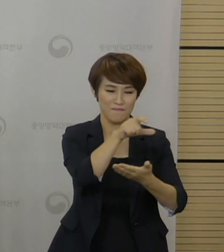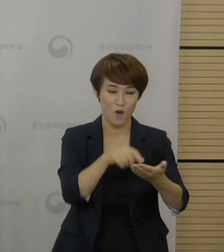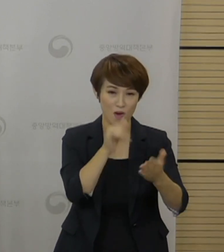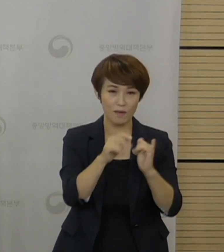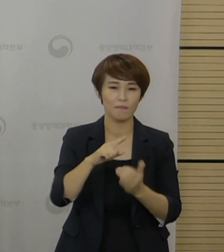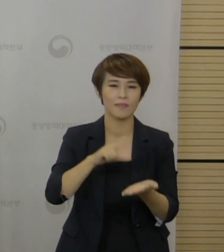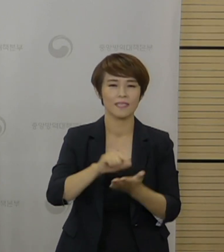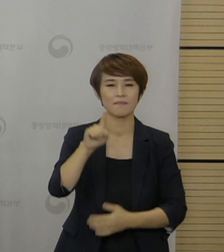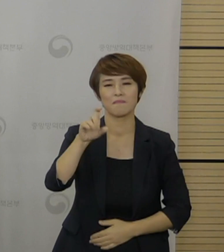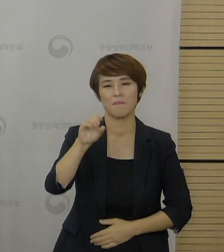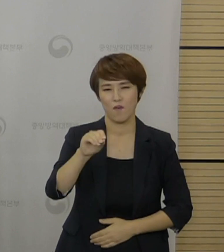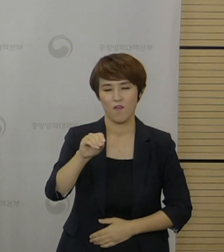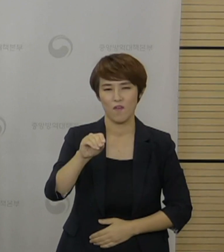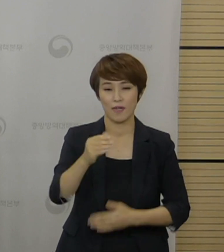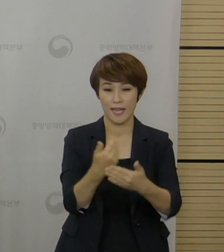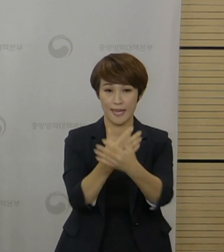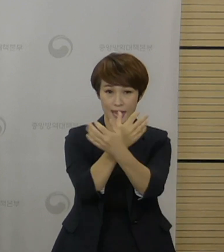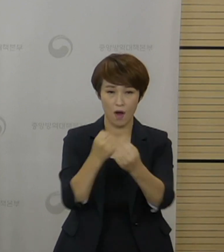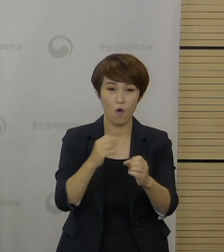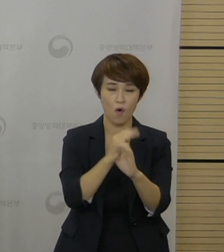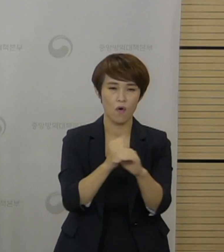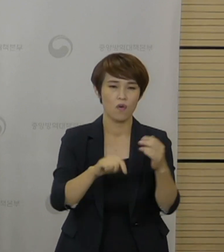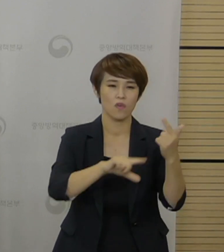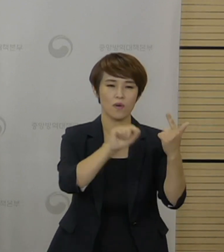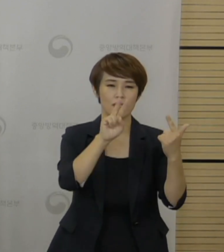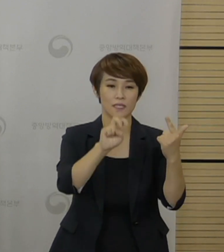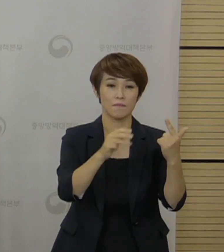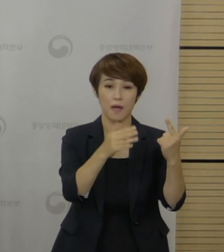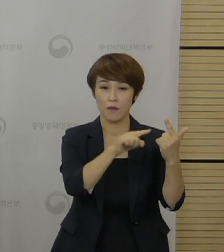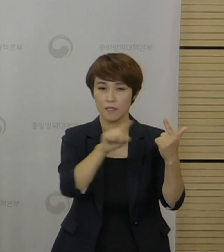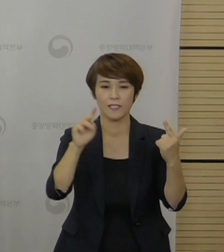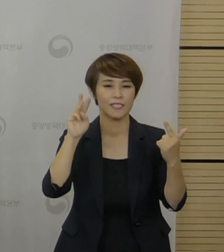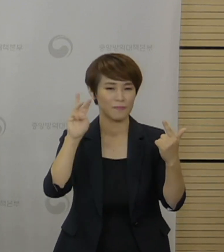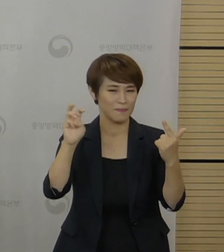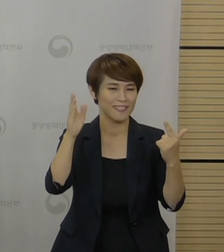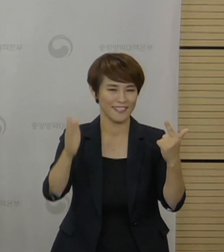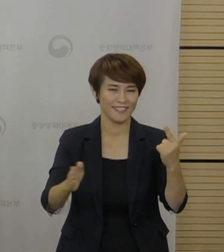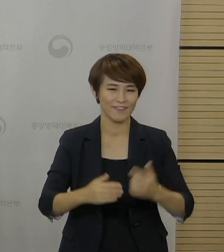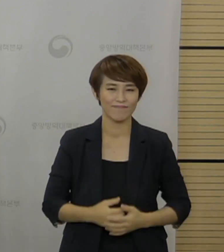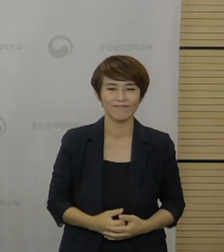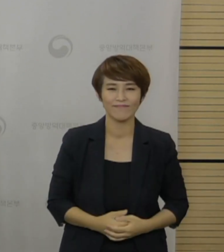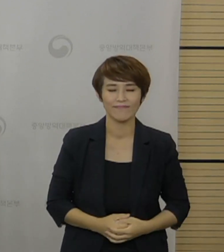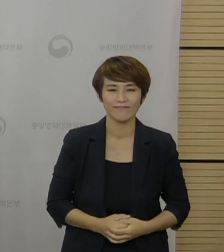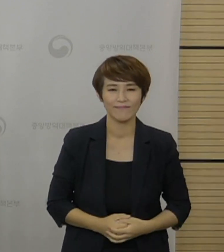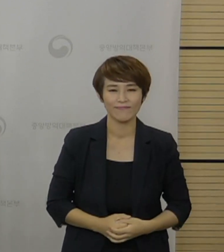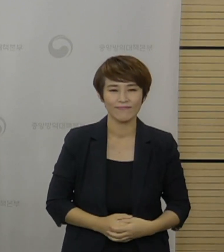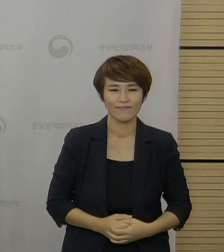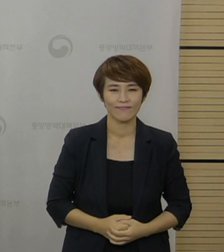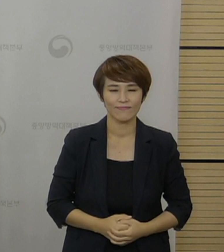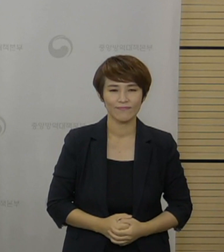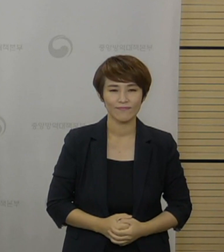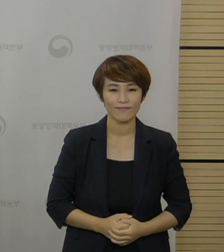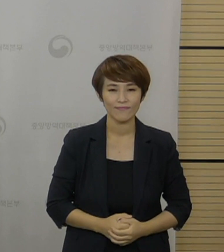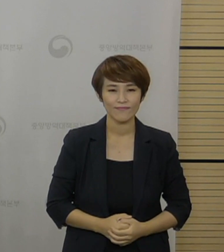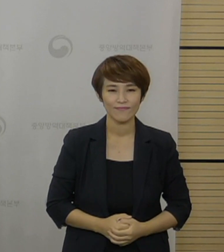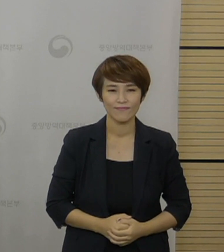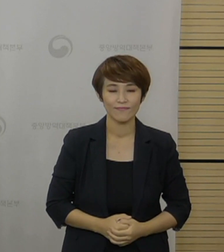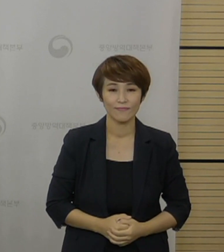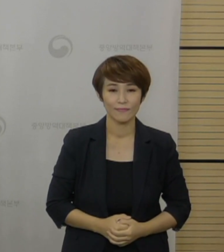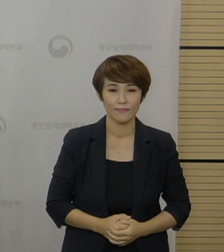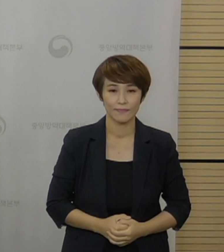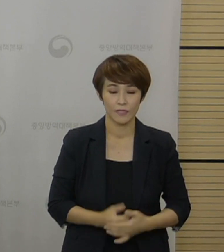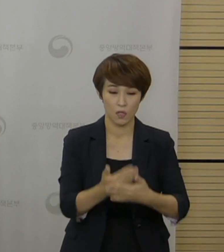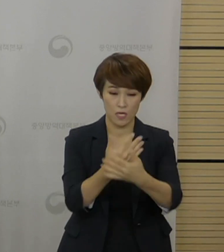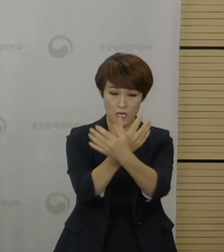사전예약이 6월 28일부터 6월 30일까지 3일간 진행될 예정입니다. 이번